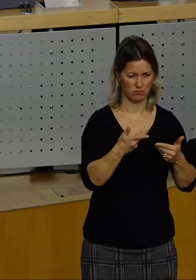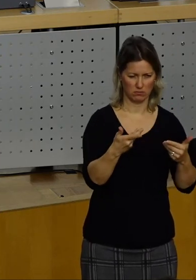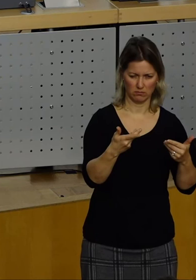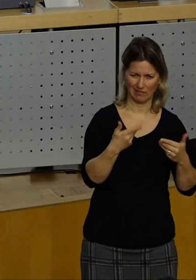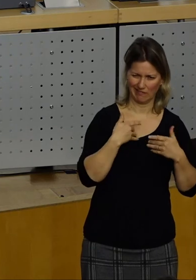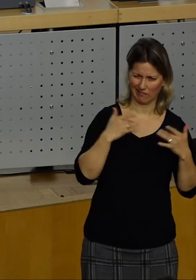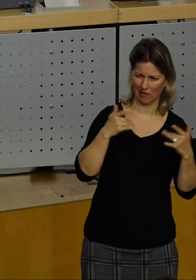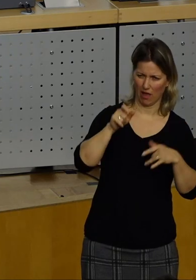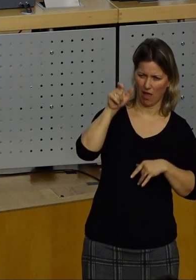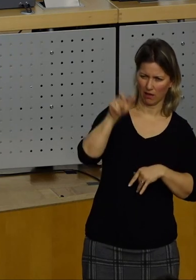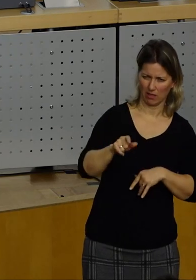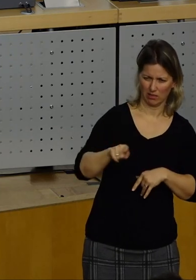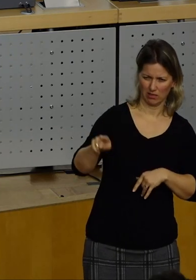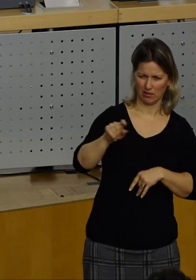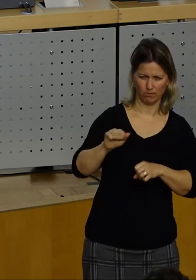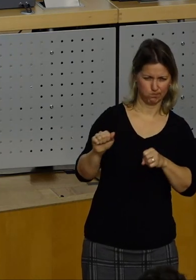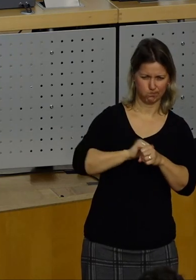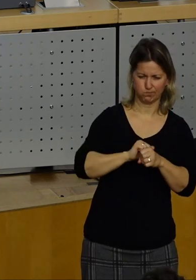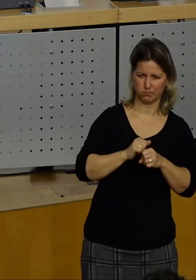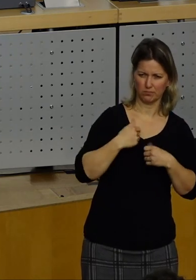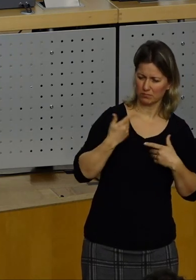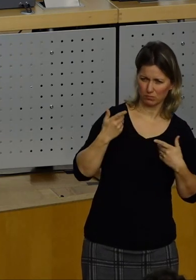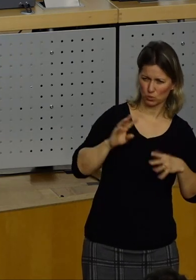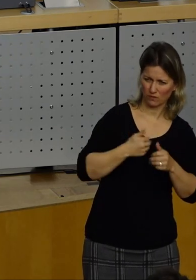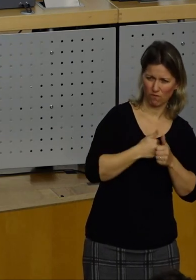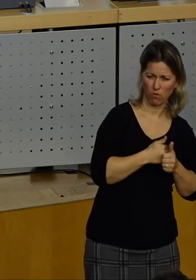ausgesprochen bürgerunfreundlich und zu ändern.